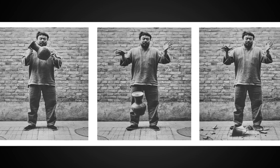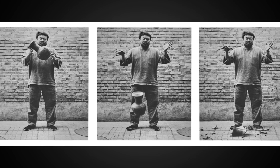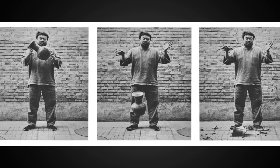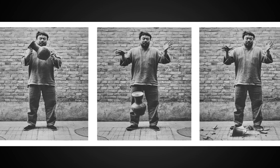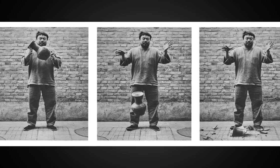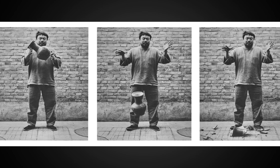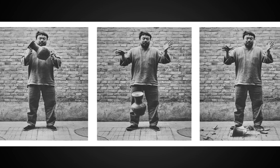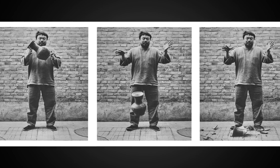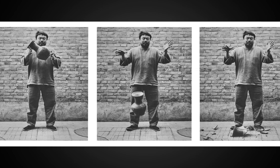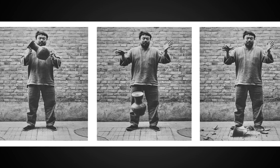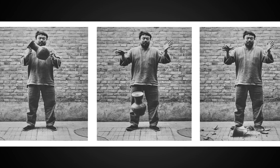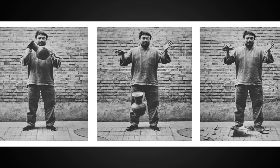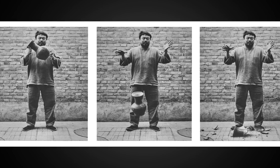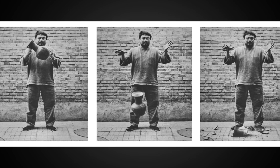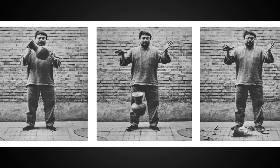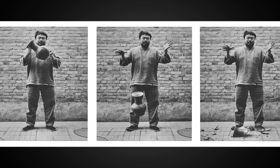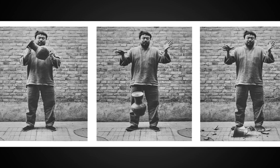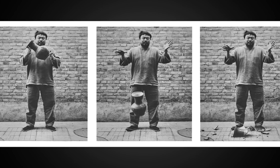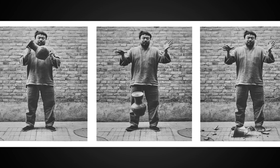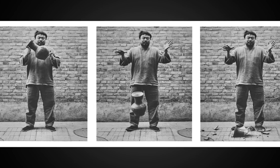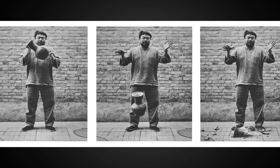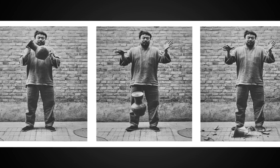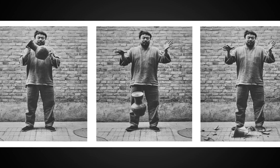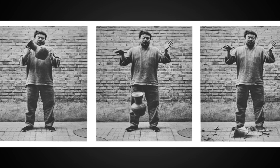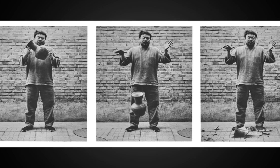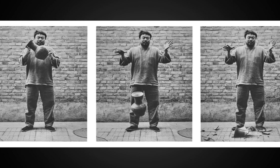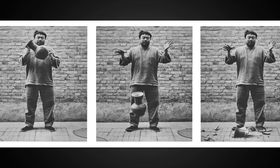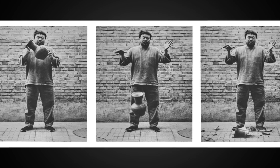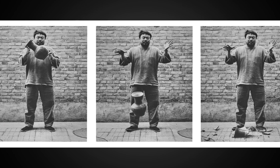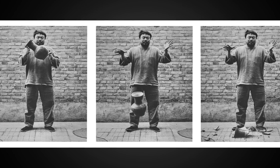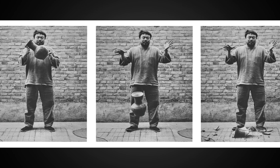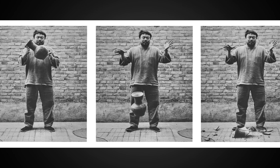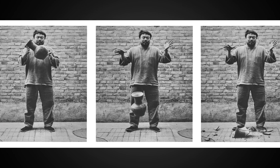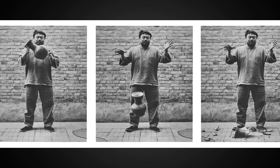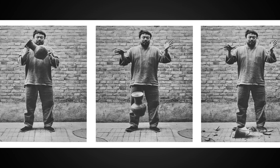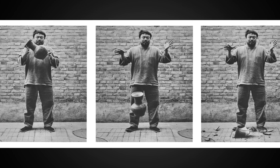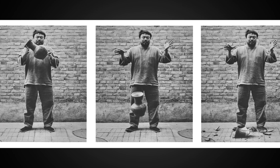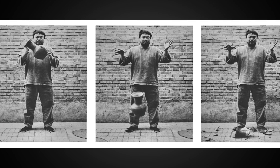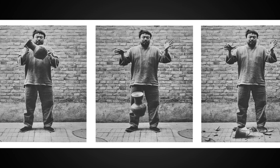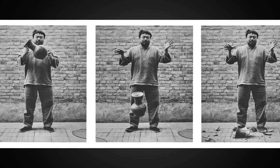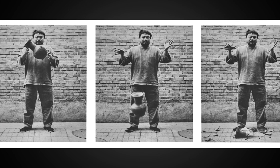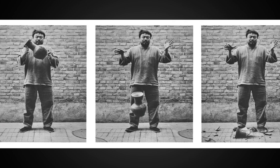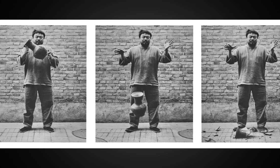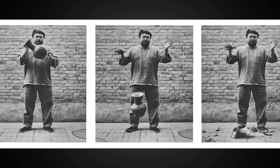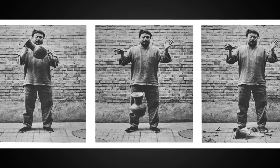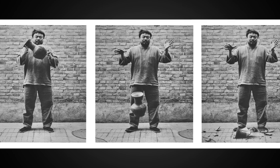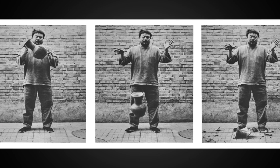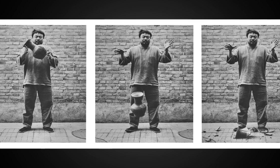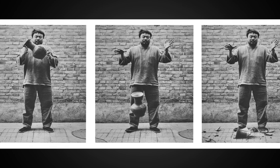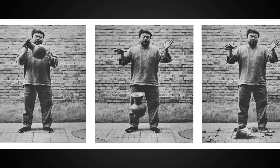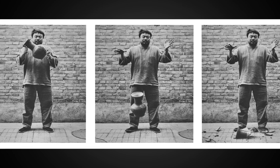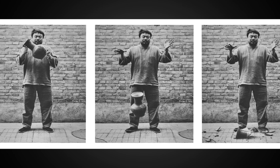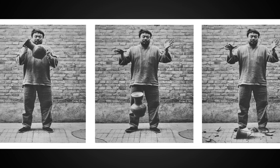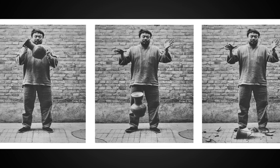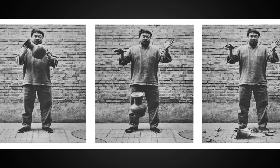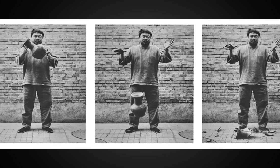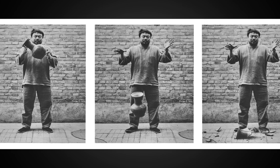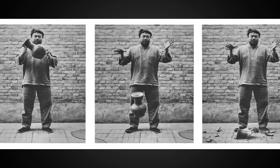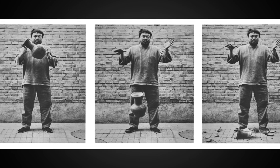podemos retomar o passado. não podemos recuperar as antigas ideias de beleza, como Scruton e Ferri querem,